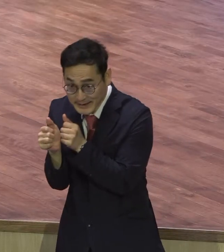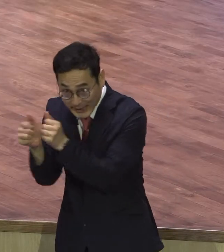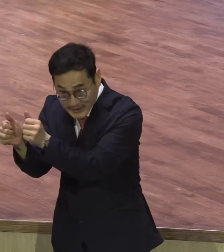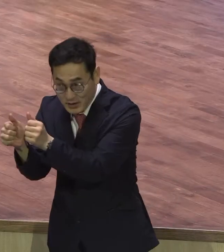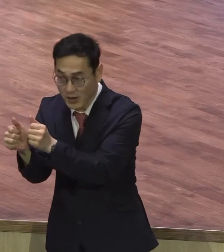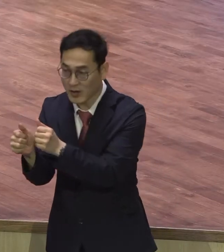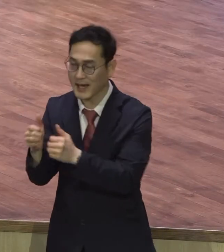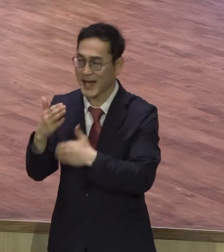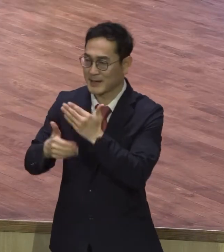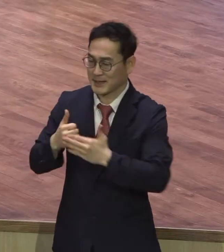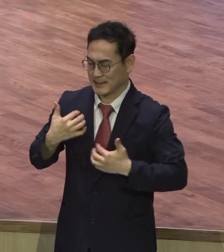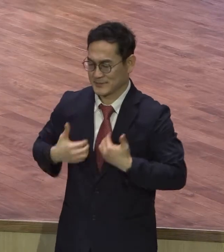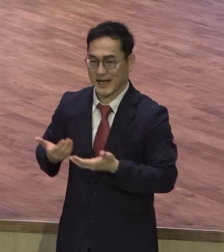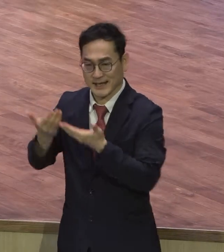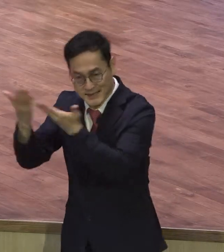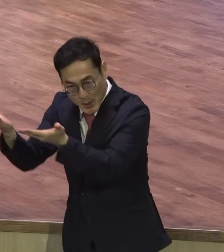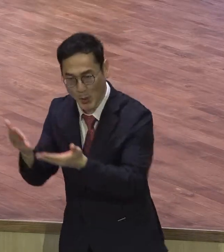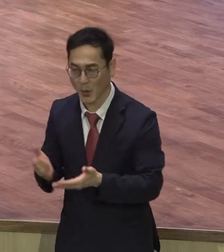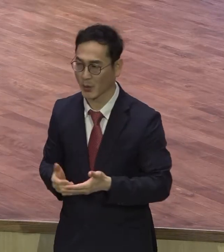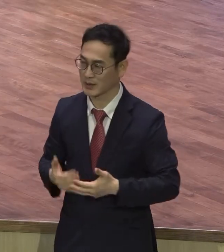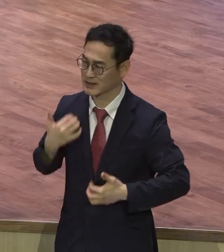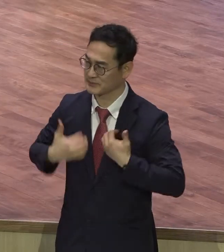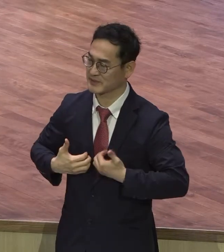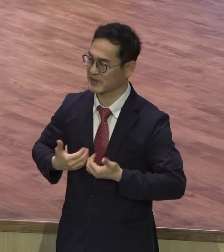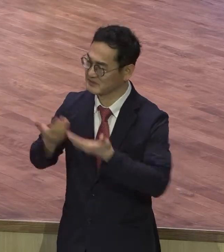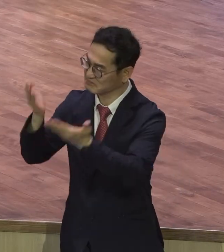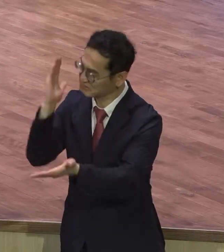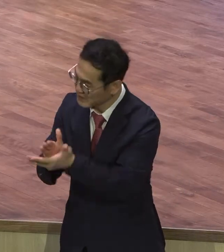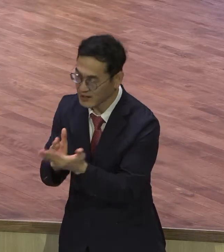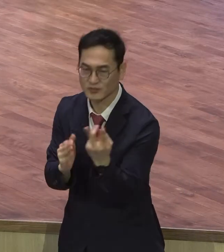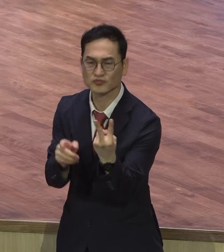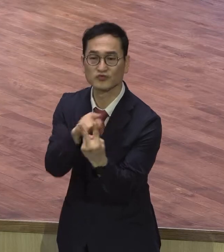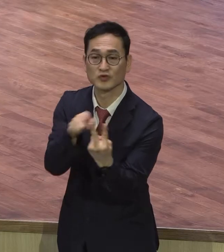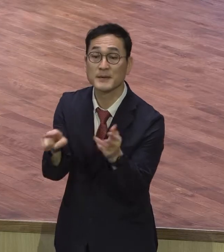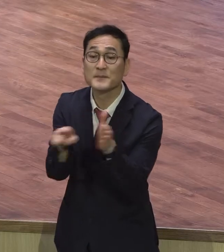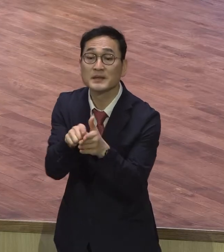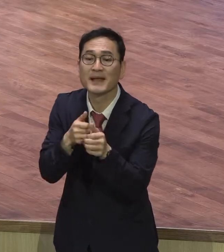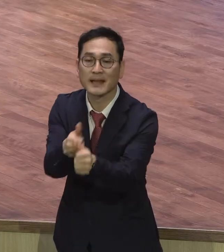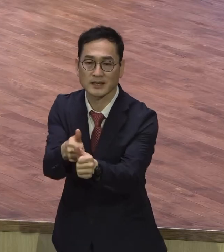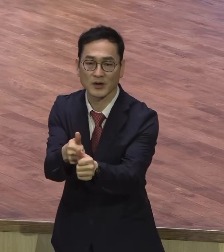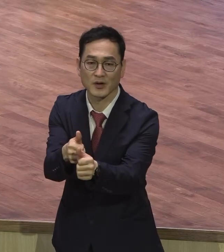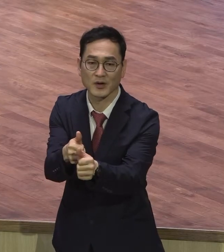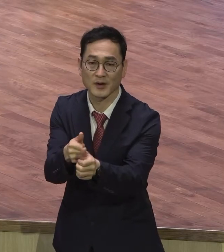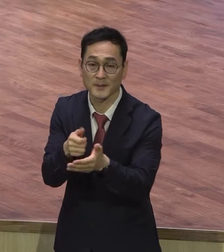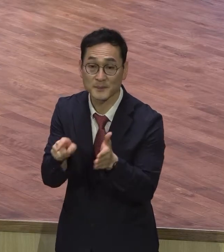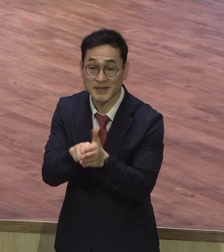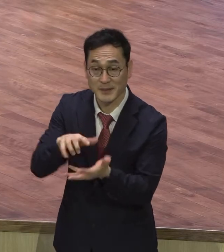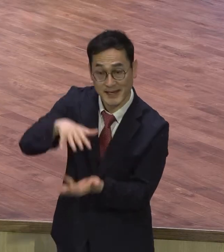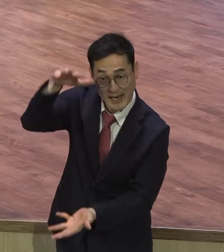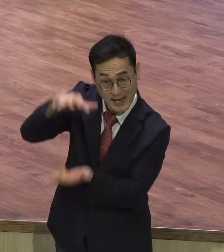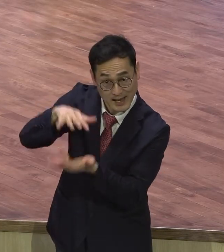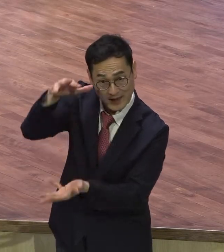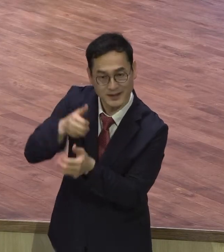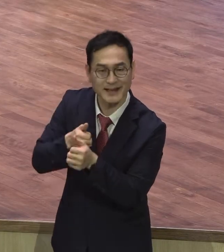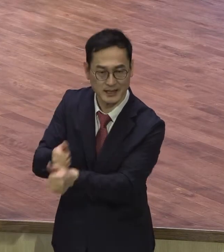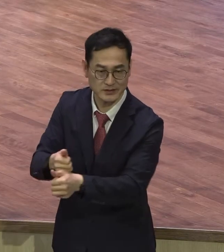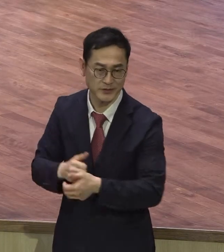있고 안 기쁘시게 할 수도 있어요. 여러분의 믿음에 따라서. 그래서 복음수의 말씀을 보면